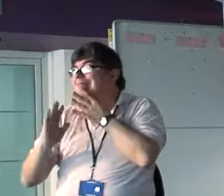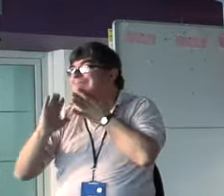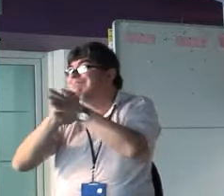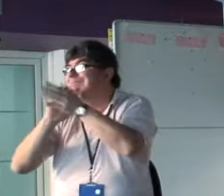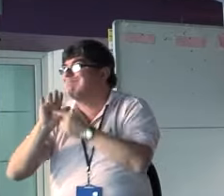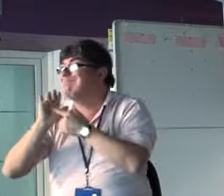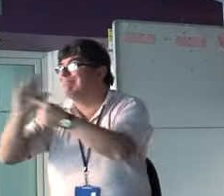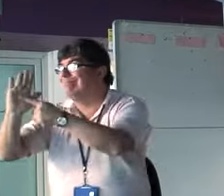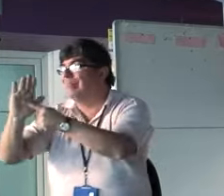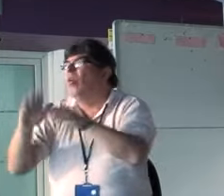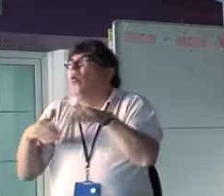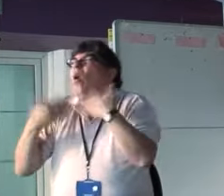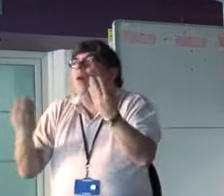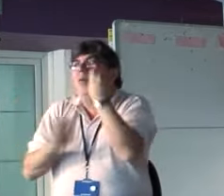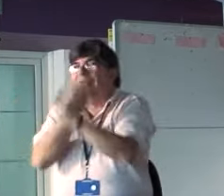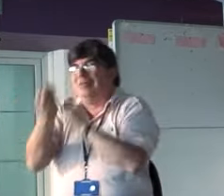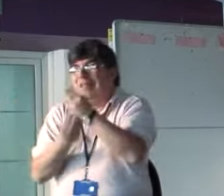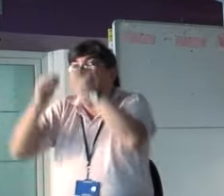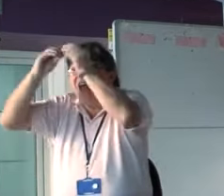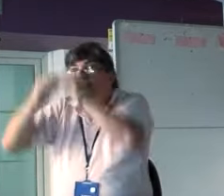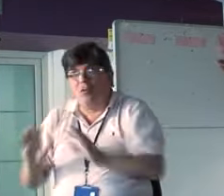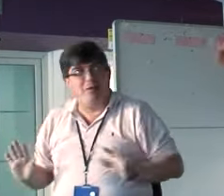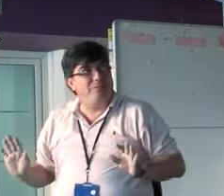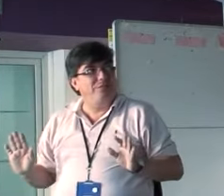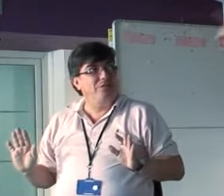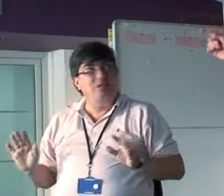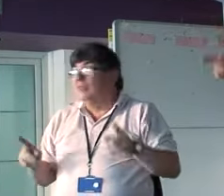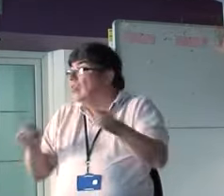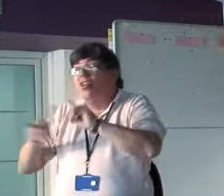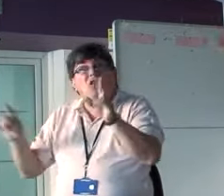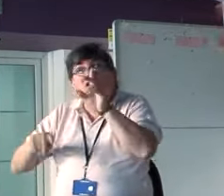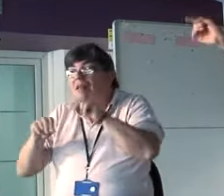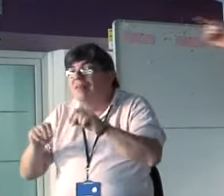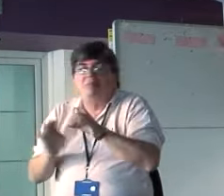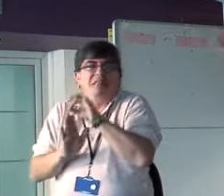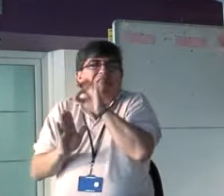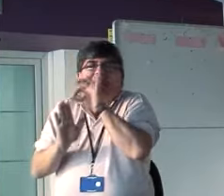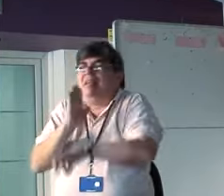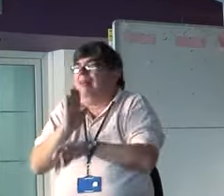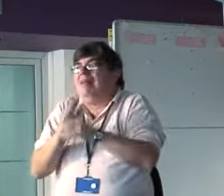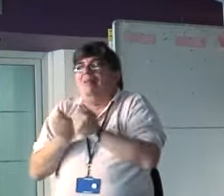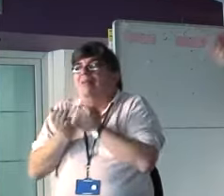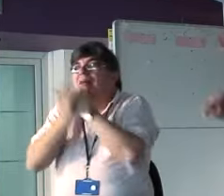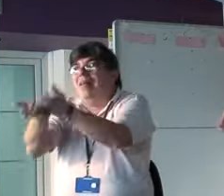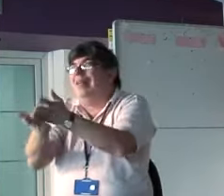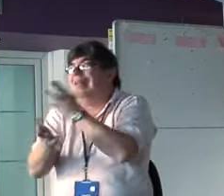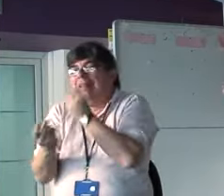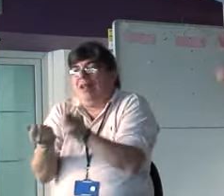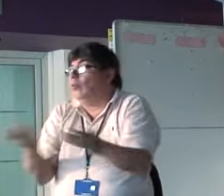cómo se va a trabajar. Si no, nadie les va dar recursos y